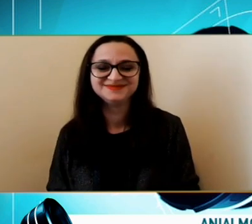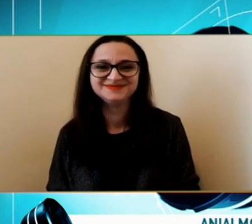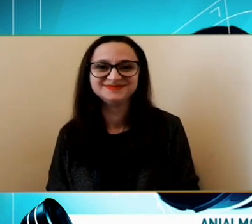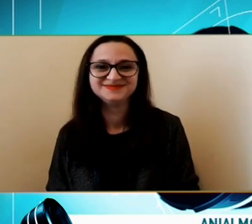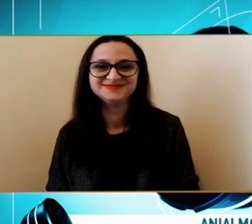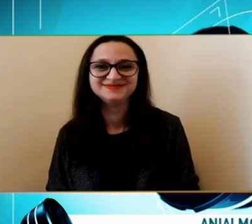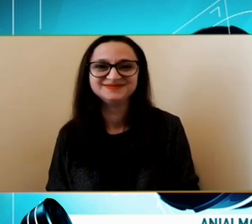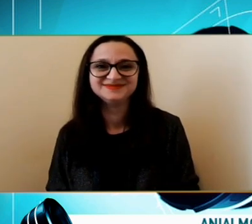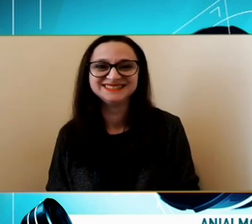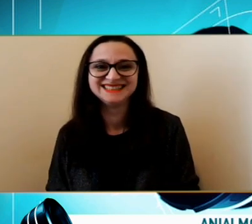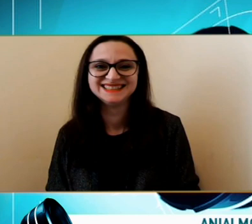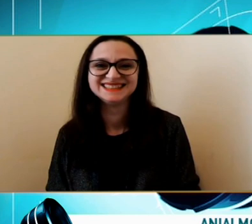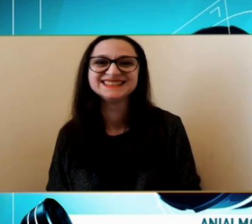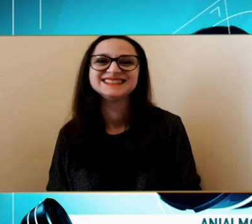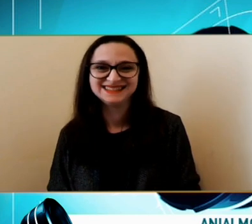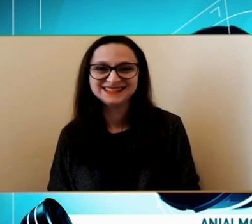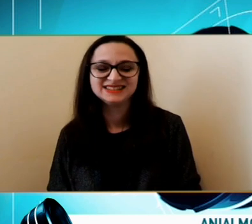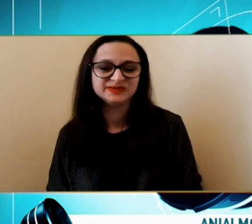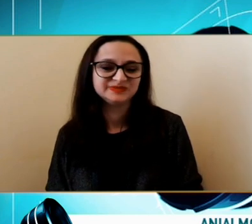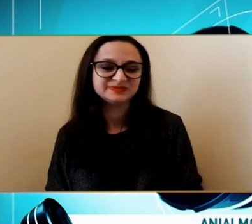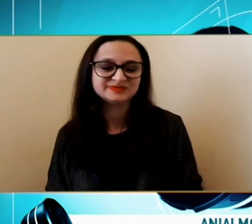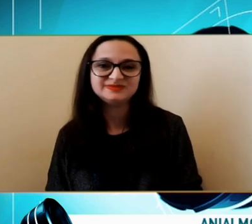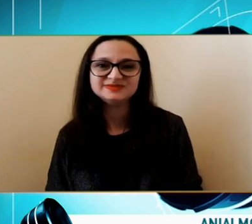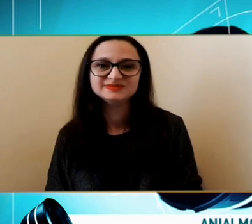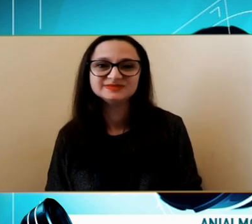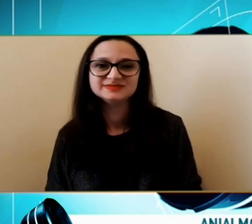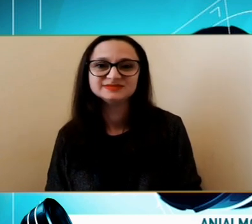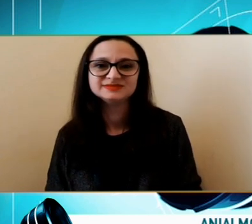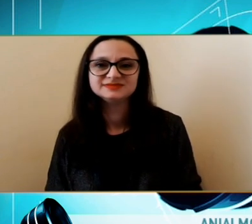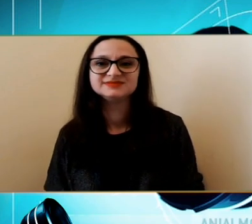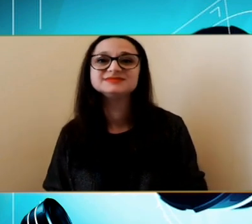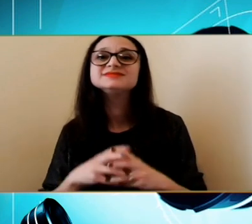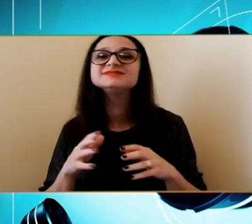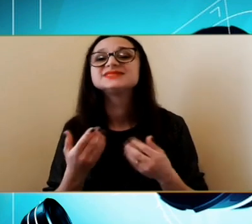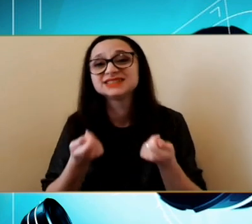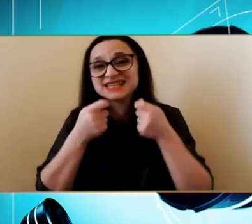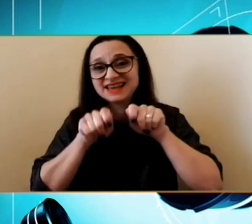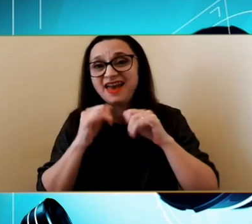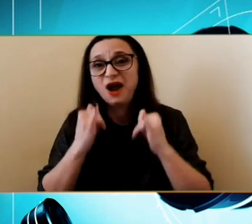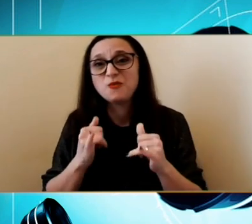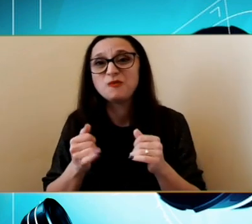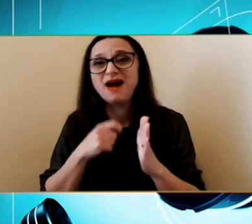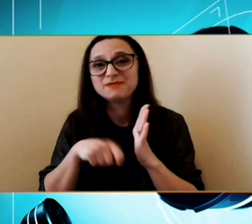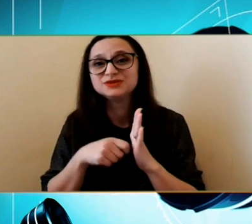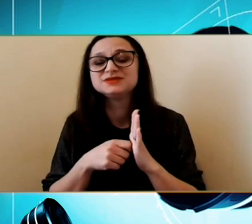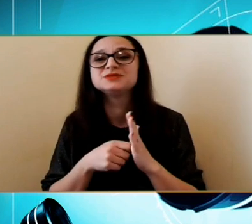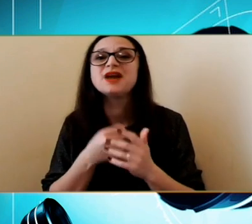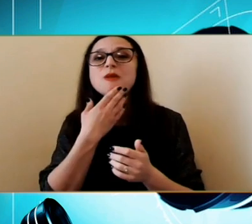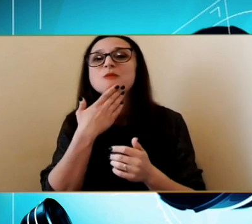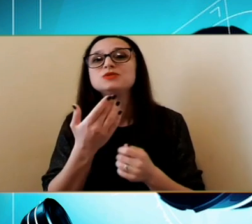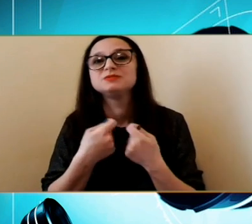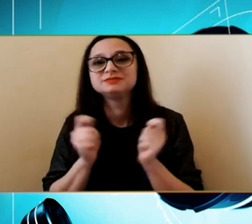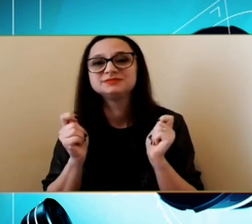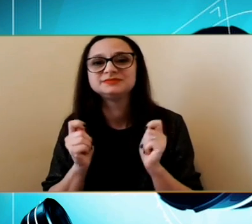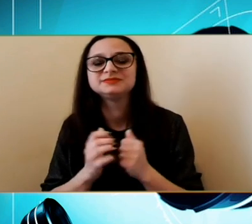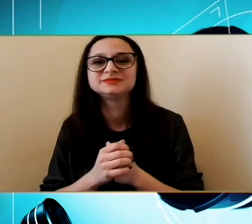Cu asta și terminăm Ediția de astăzi Rodica Bogdan Simona Damian Mulțumesc foarte mult Și vă mulțumim Pentru toată munca